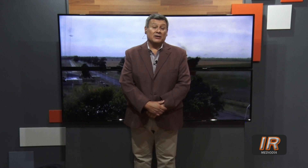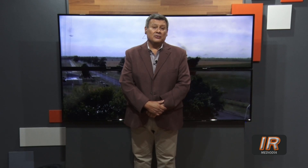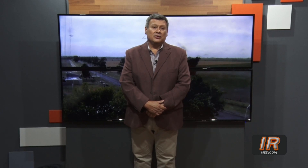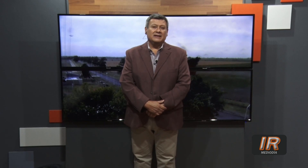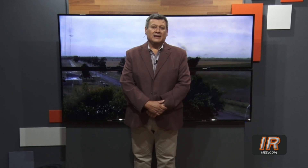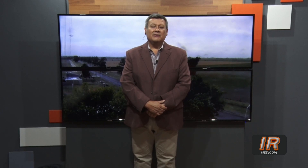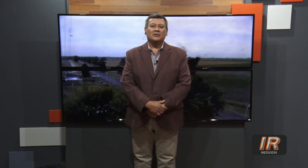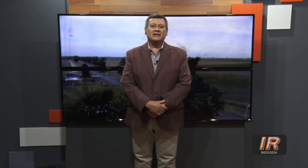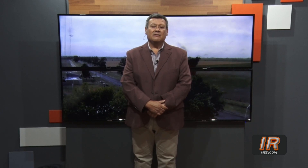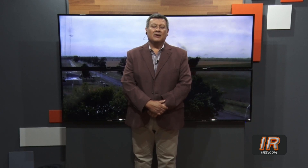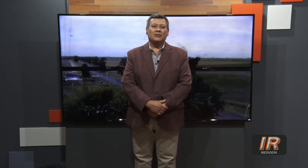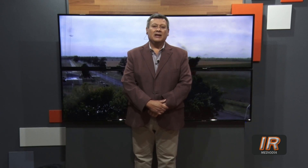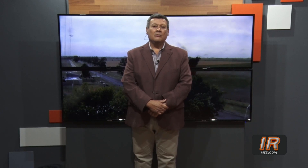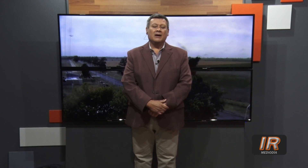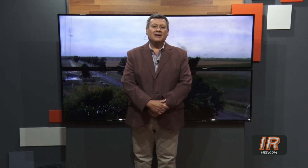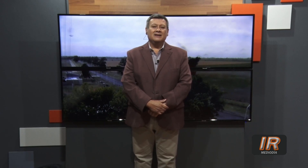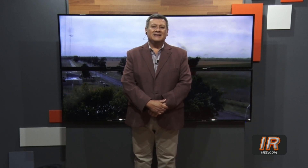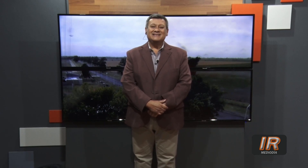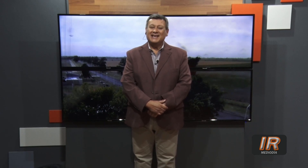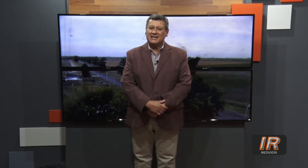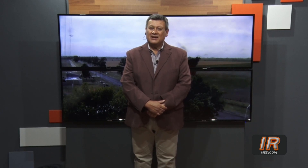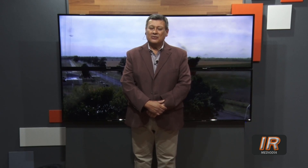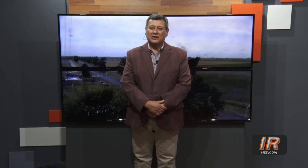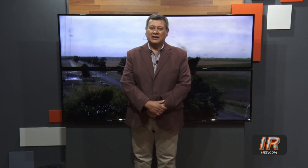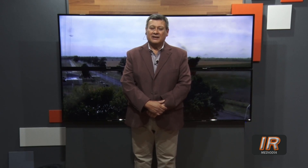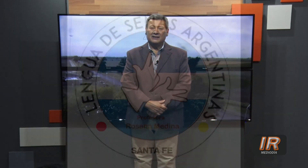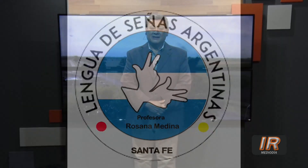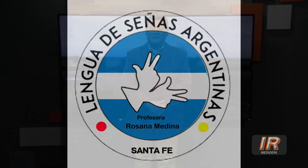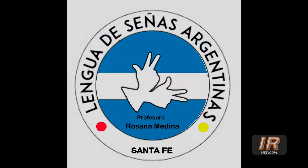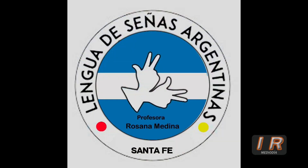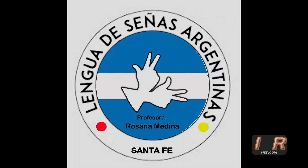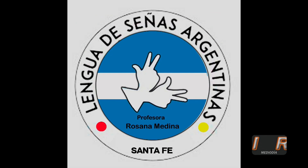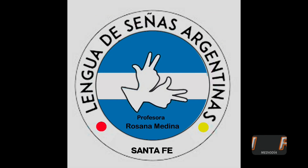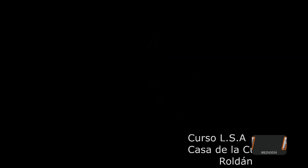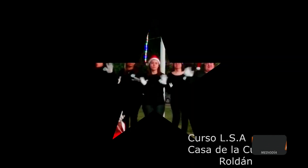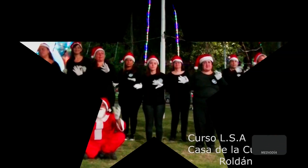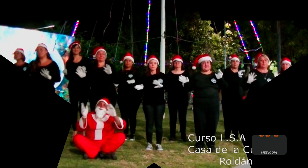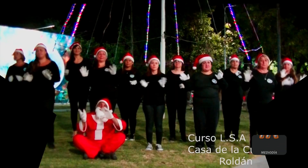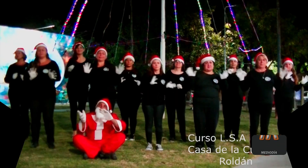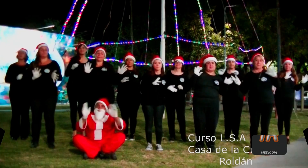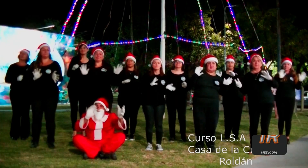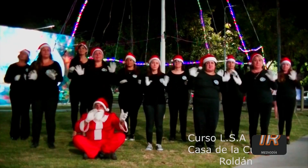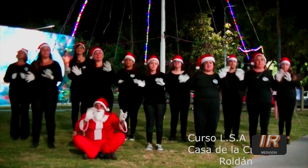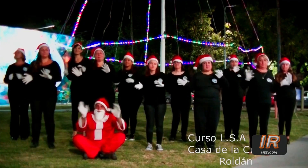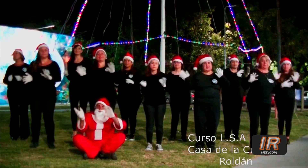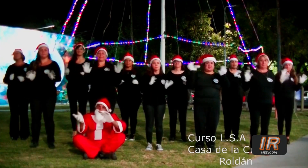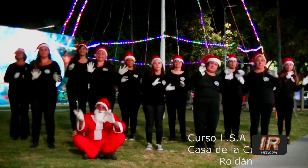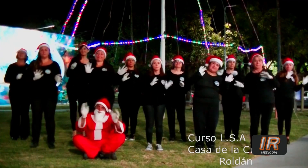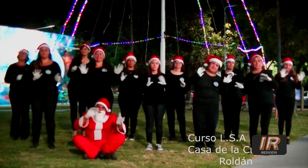lo que tiene que ver con el trabajo de Lengua de Seña, que realmente no ha sido menor a lo largo de este tiempo. Ahí